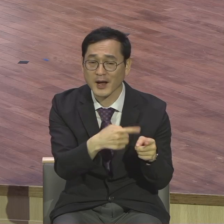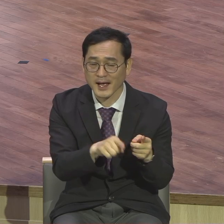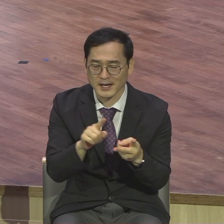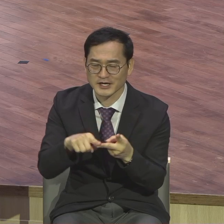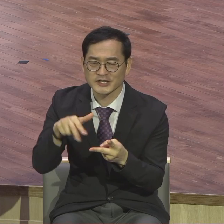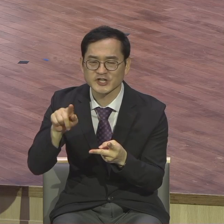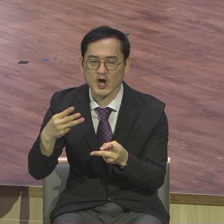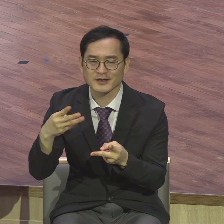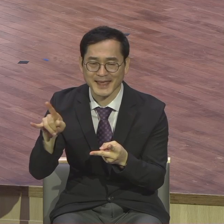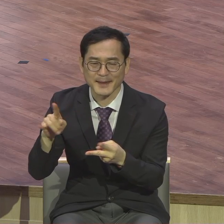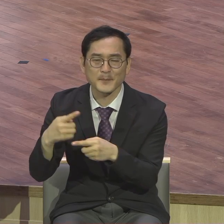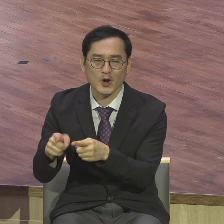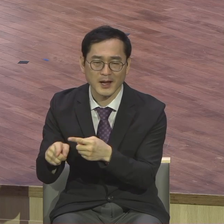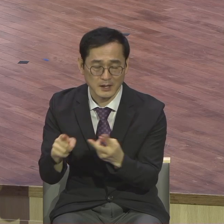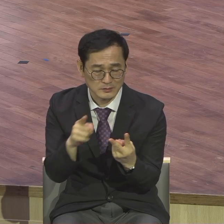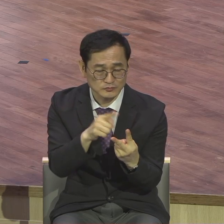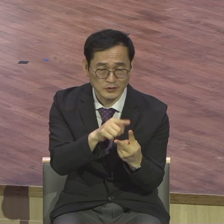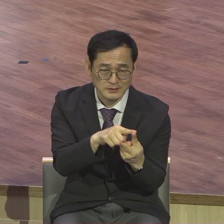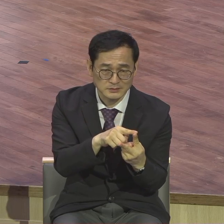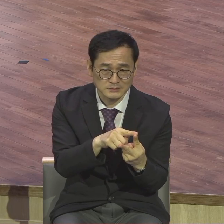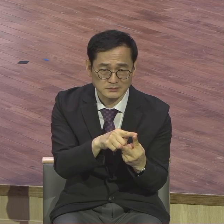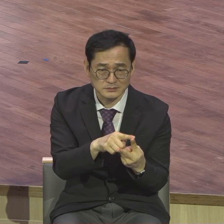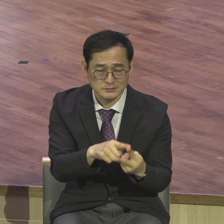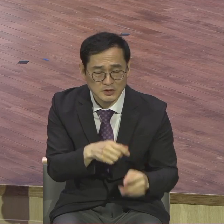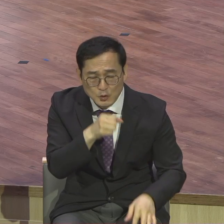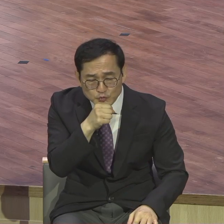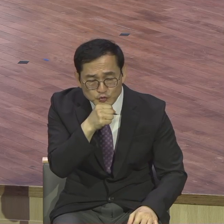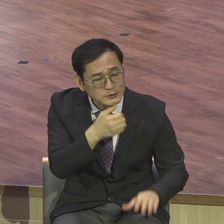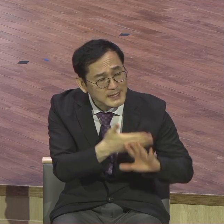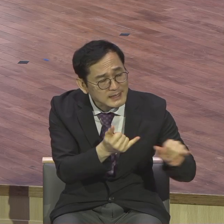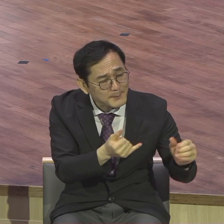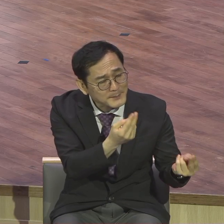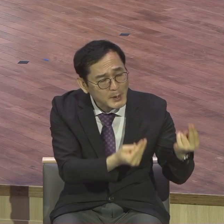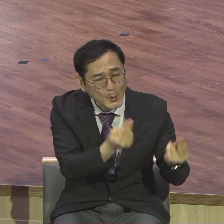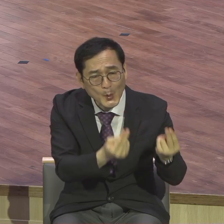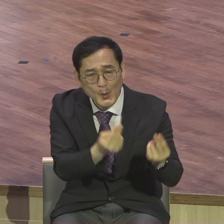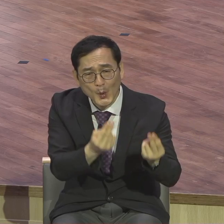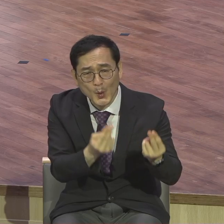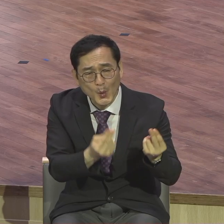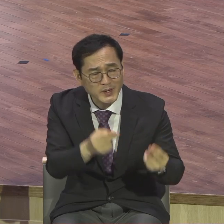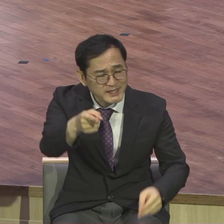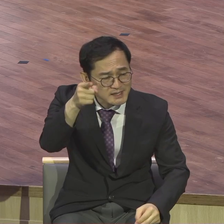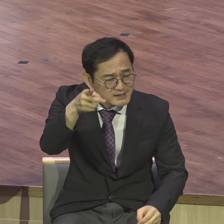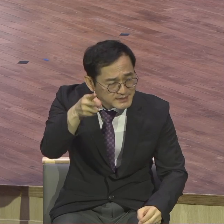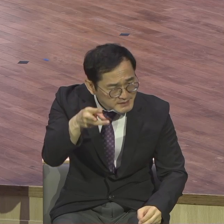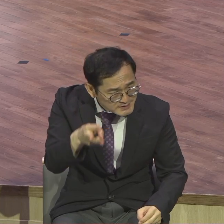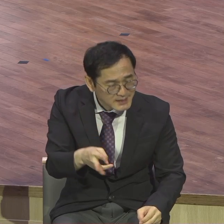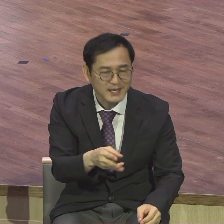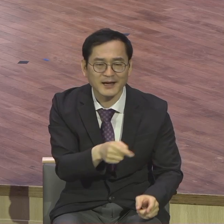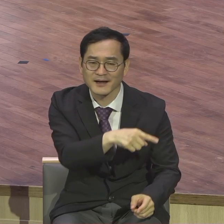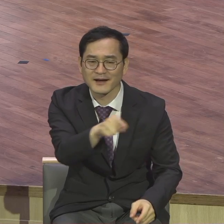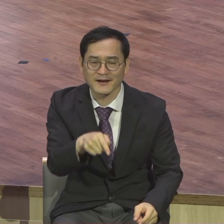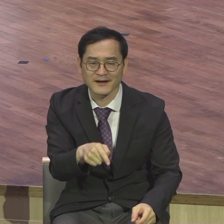학업 성적의 성과를 보고 다른 학생들과 비교합니다. 비교해서 집단 내에서